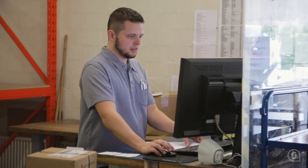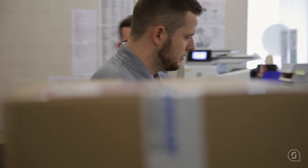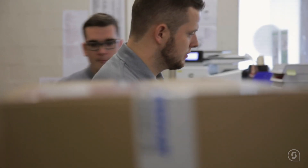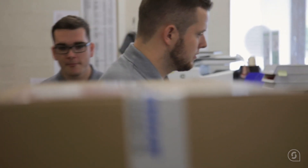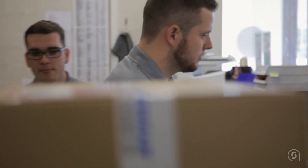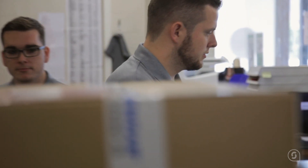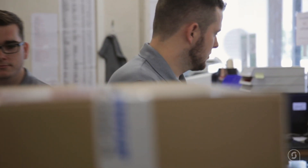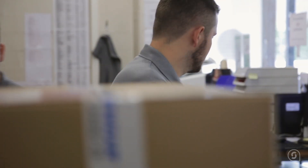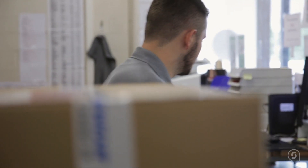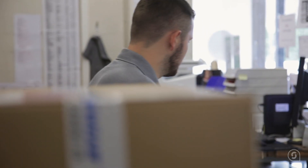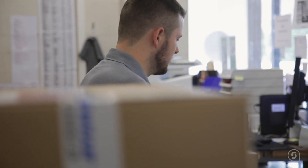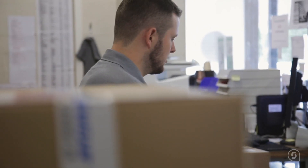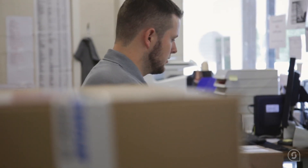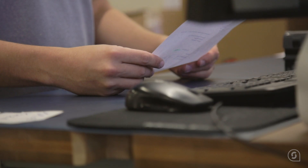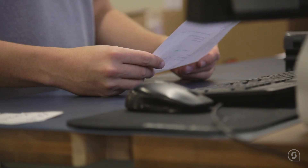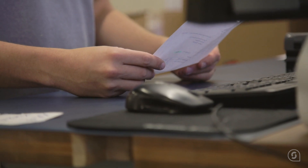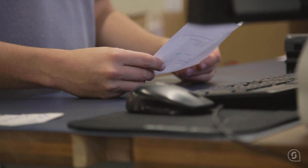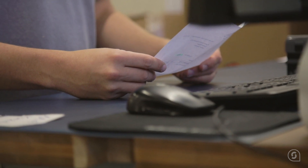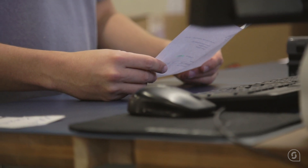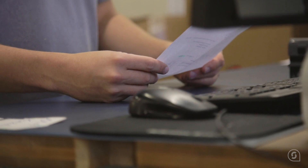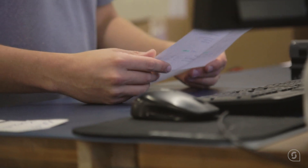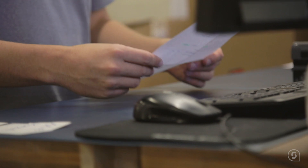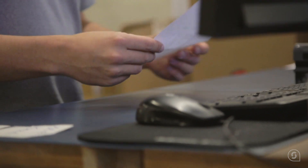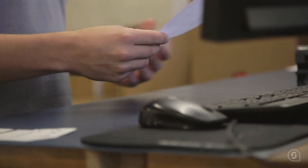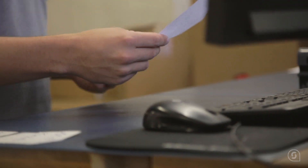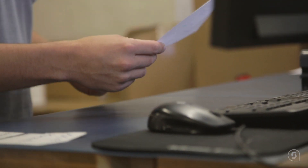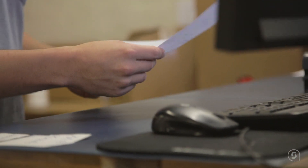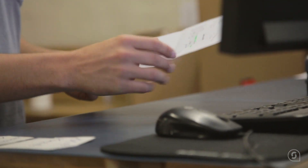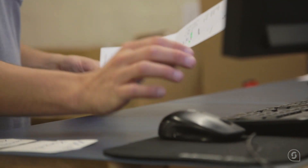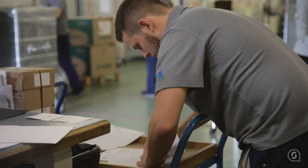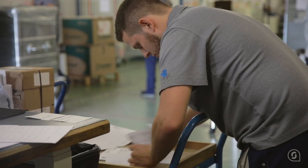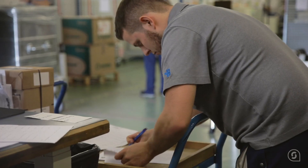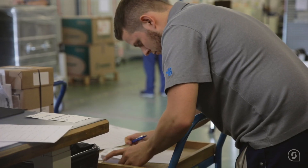via Computer. Nun wird die Ware zur Einlagerung im Zentrallager vorbereitet.